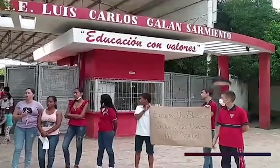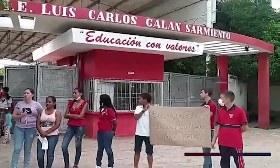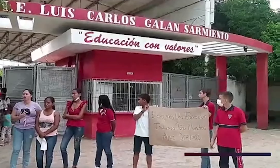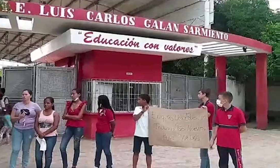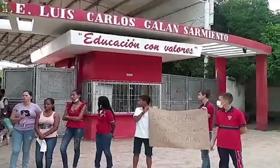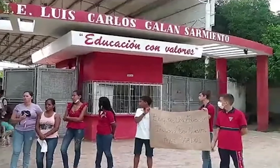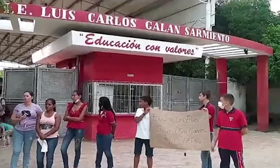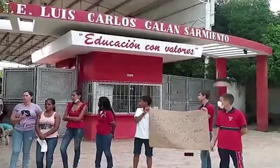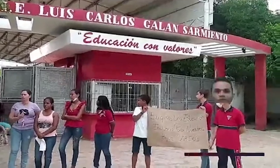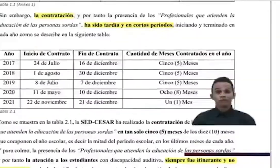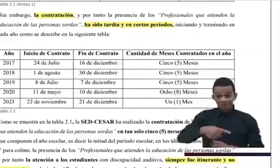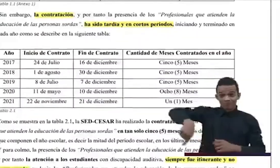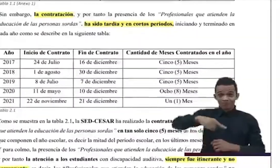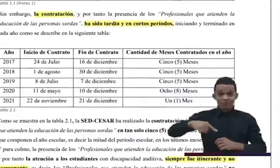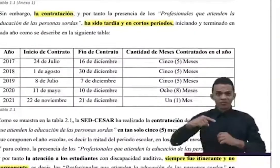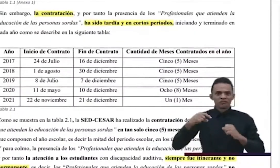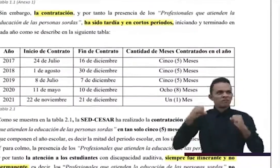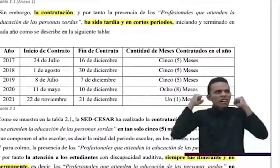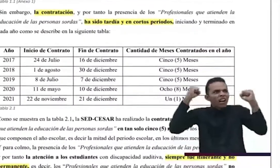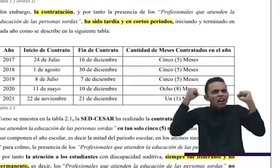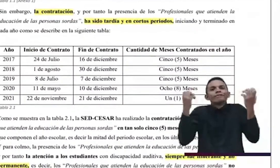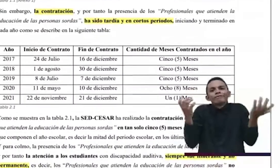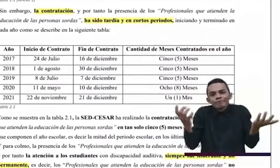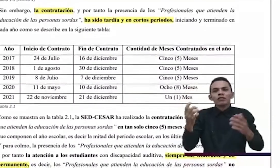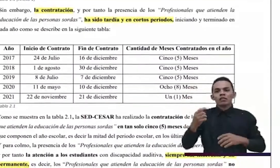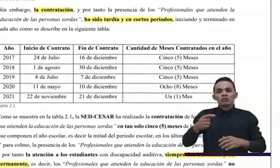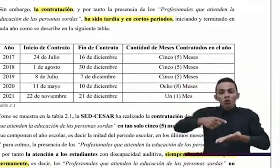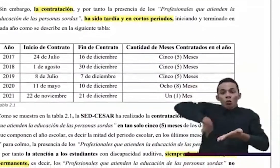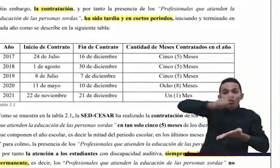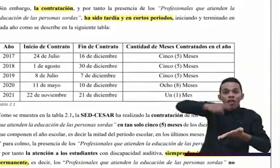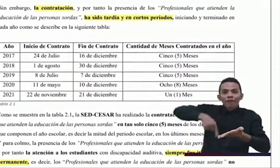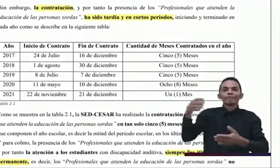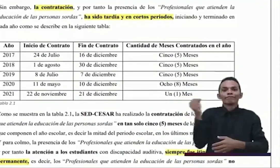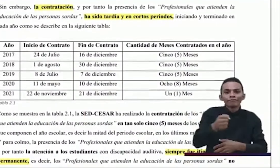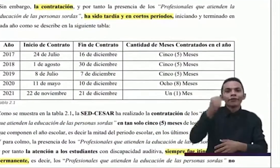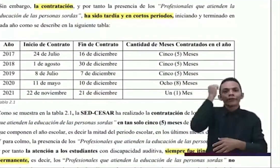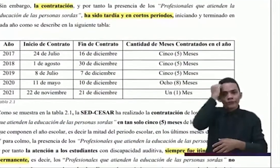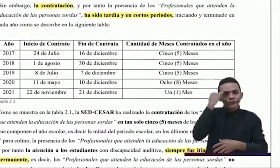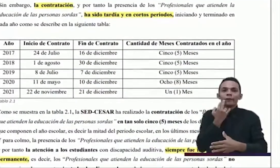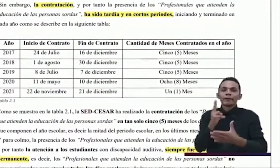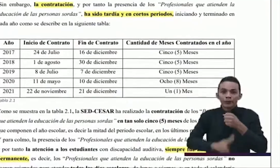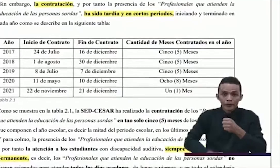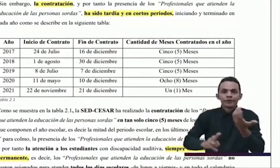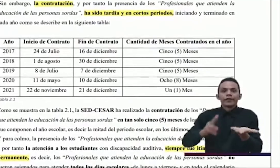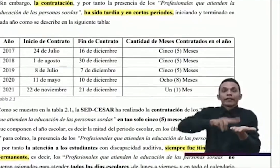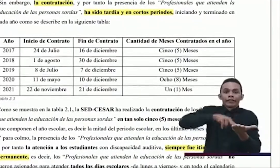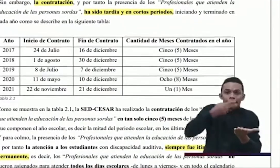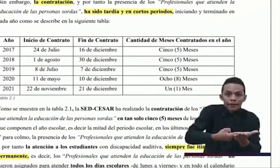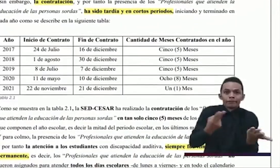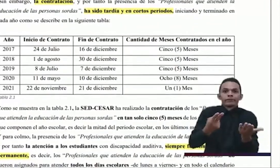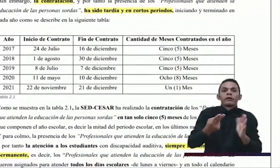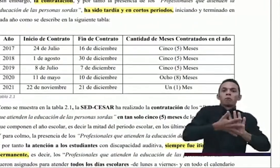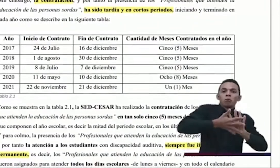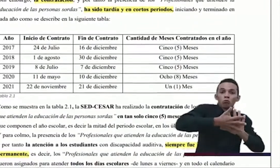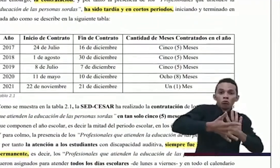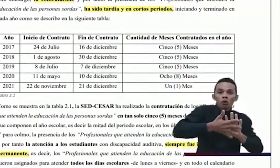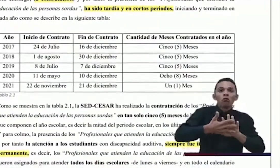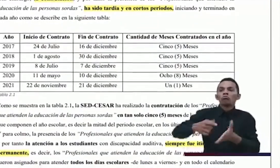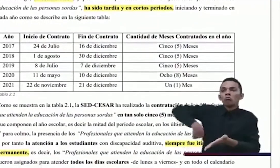discapacidad. Entre otras cosas, protestan por la contratación tardía e itinerante de los docentes bilingües, poderes lingüísticos